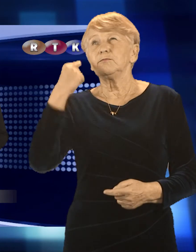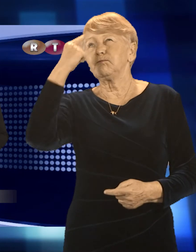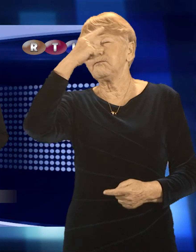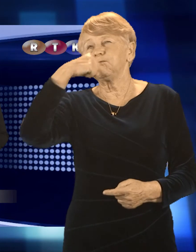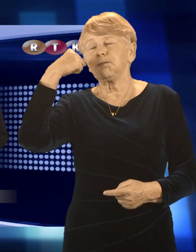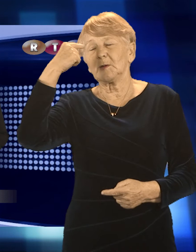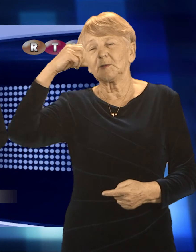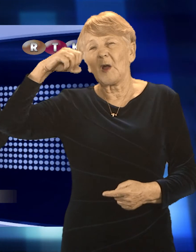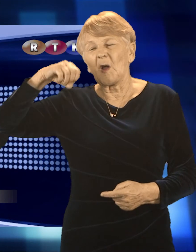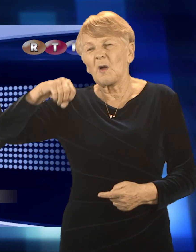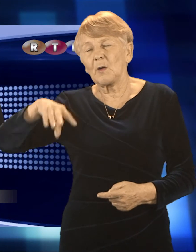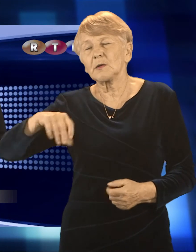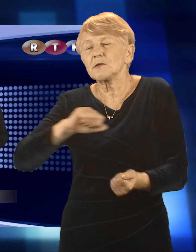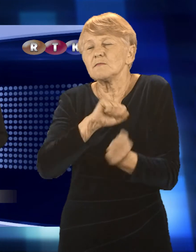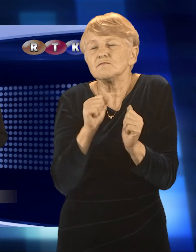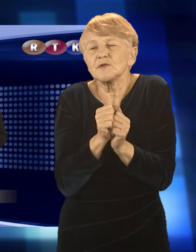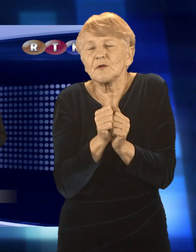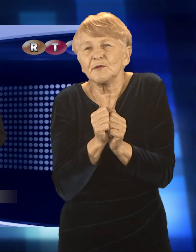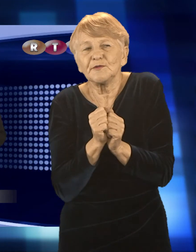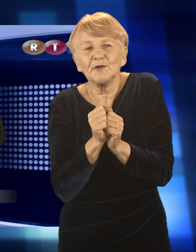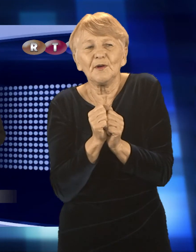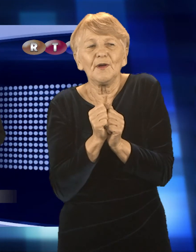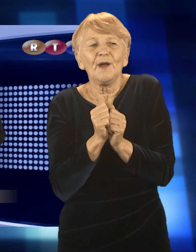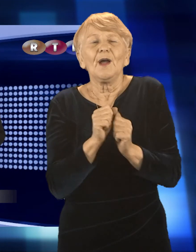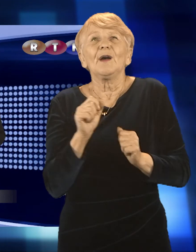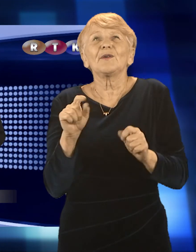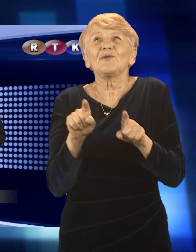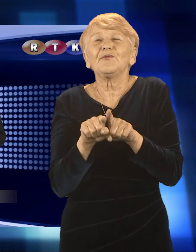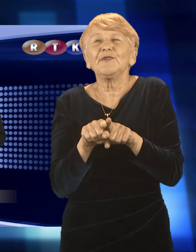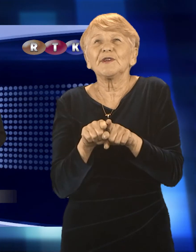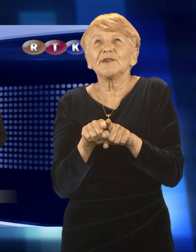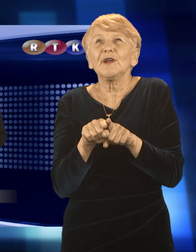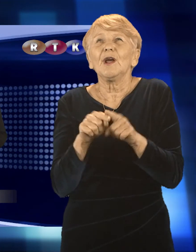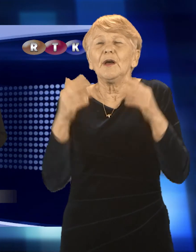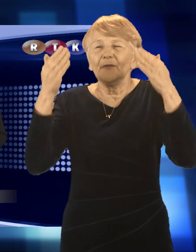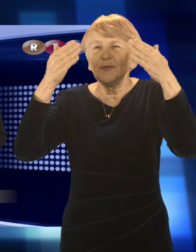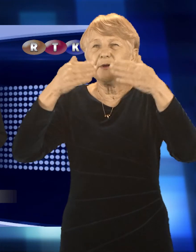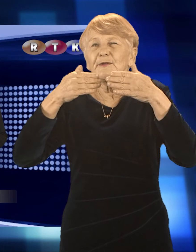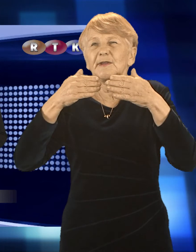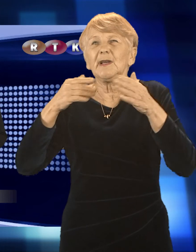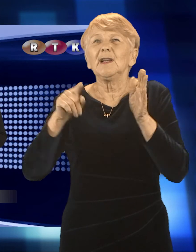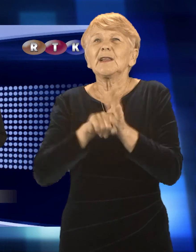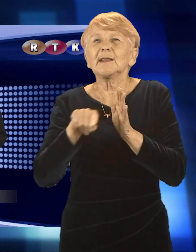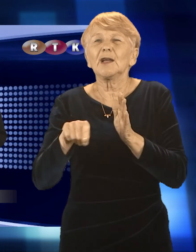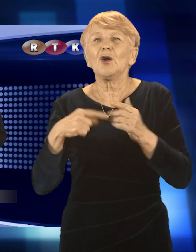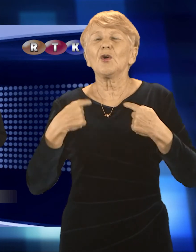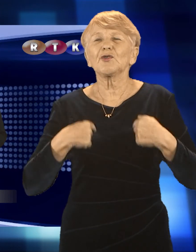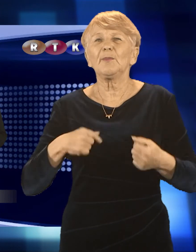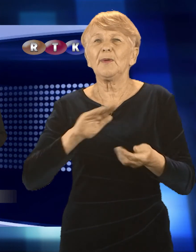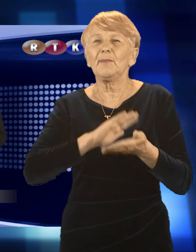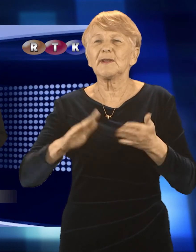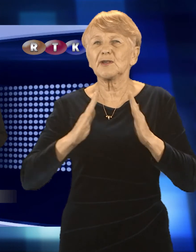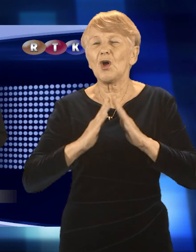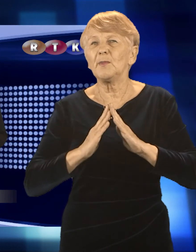Pogoda za oknem robi się coraz bardziej mroźna. Szczególnie nocą, gdy temperatury spadają poniżej zera, osoby bezdomne są